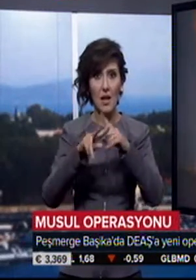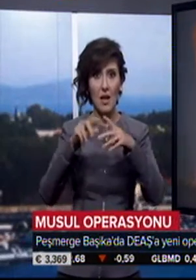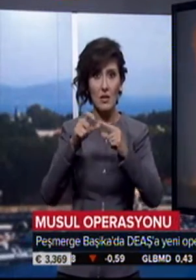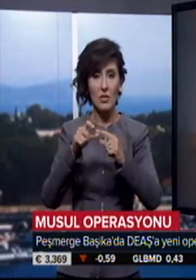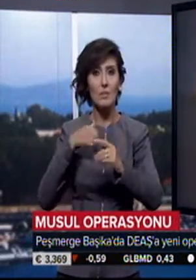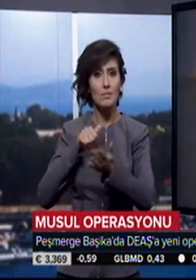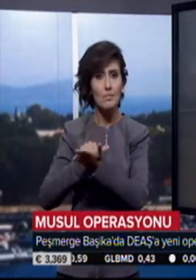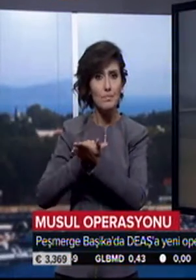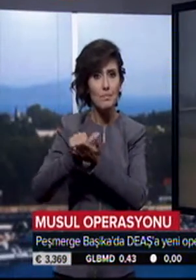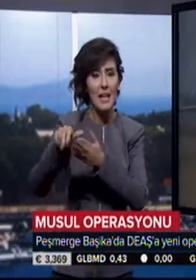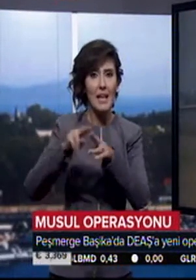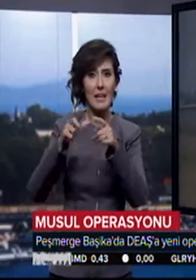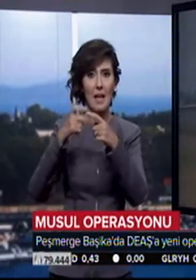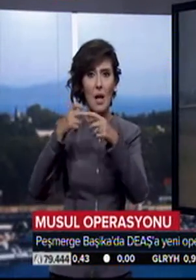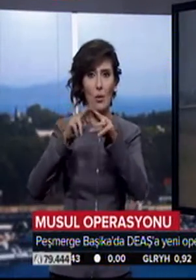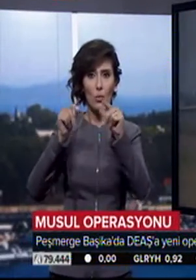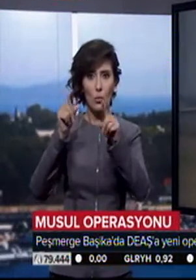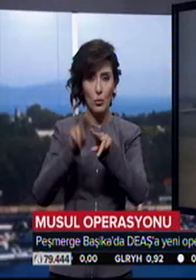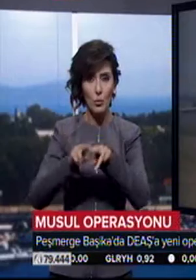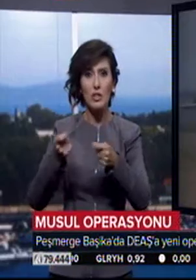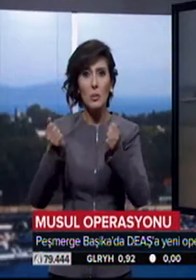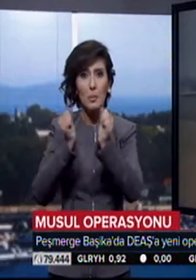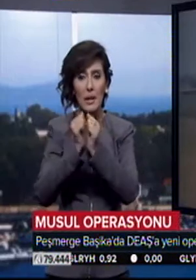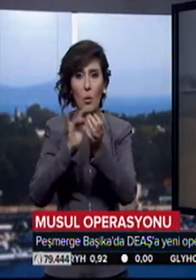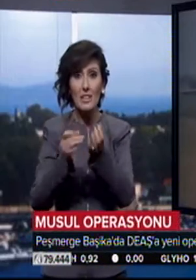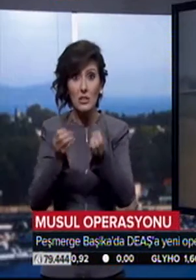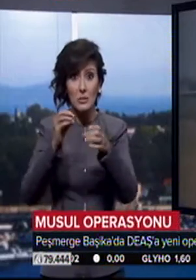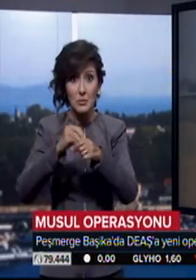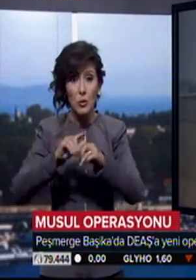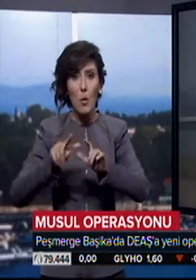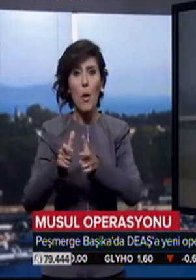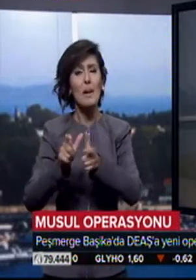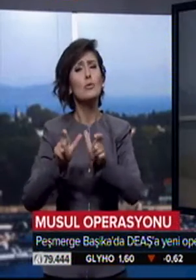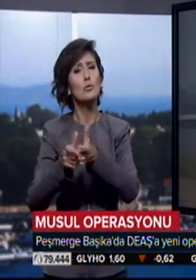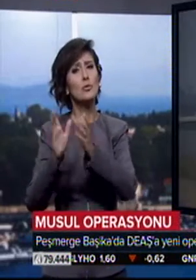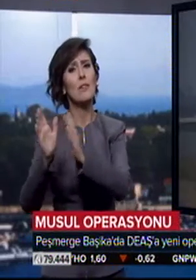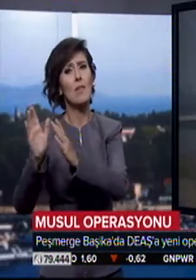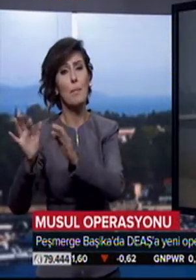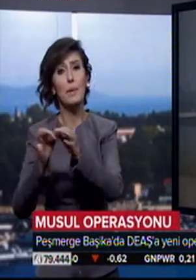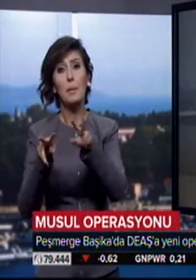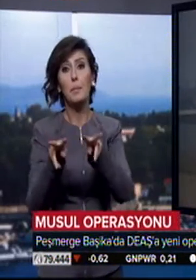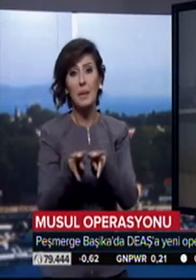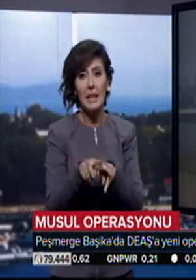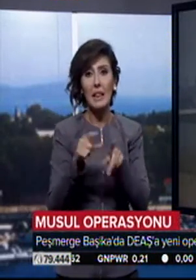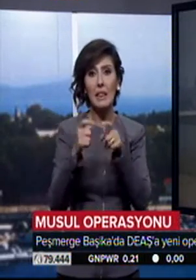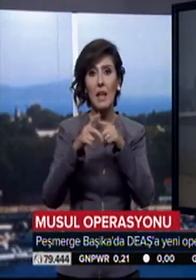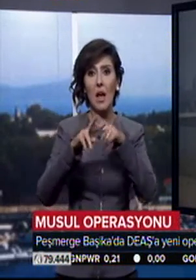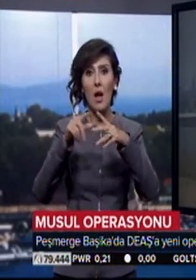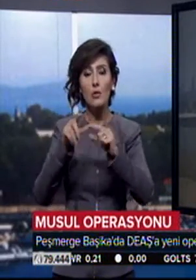ortaya çıkarmak için operasyon üstüne operasyon oluyor. Birleşmiş Milletler kaynakları, Deaş'ın Musul ve çevresinde